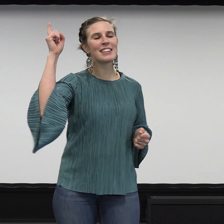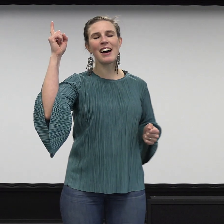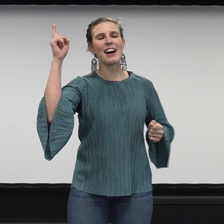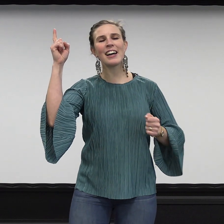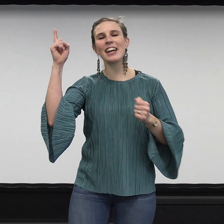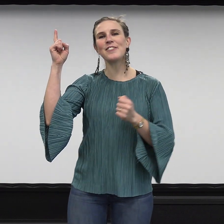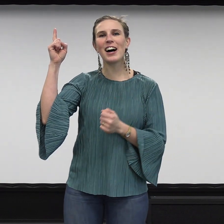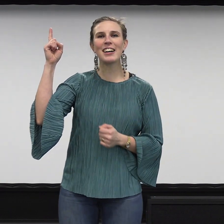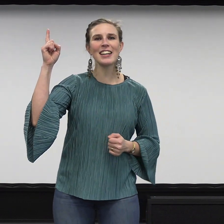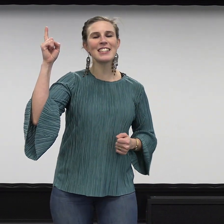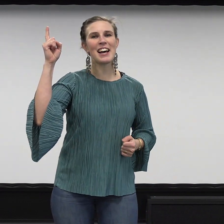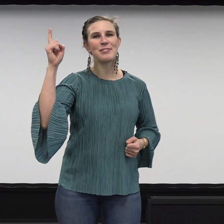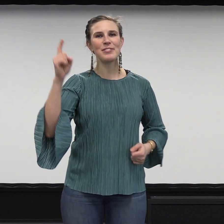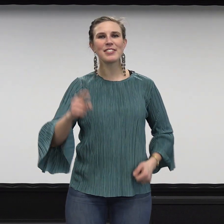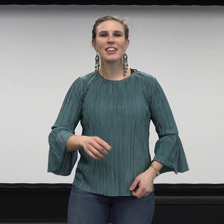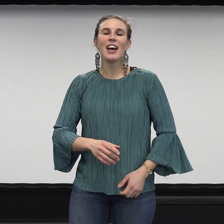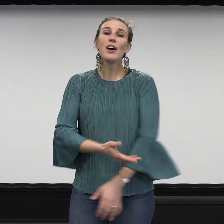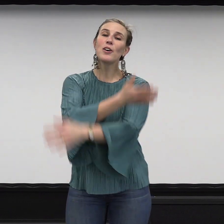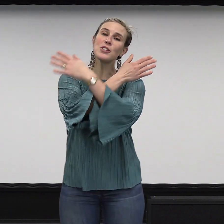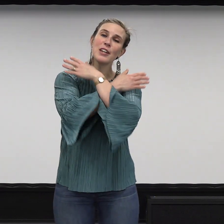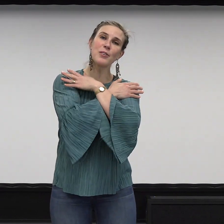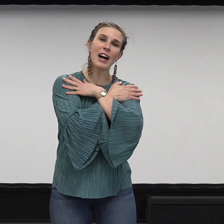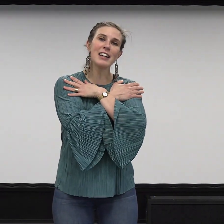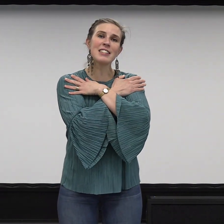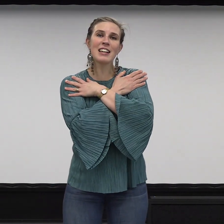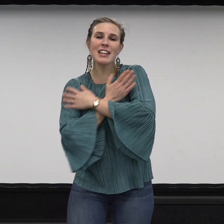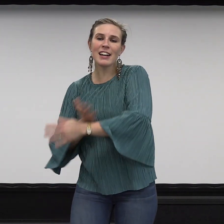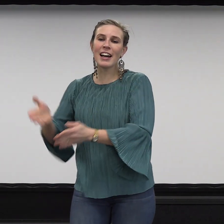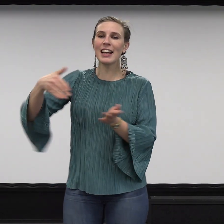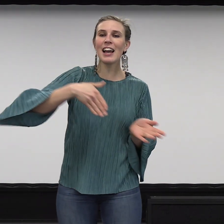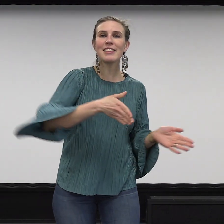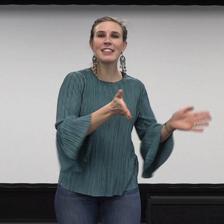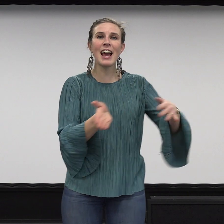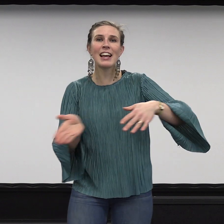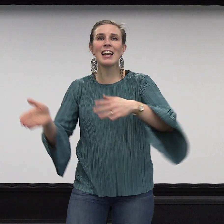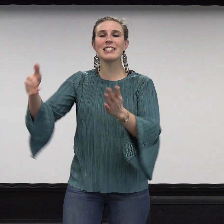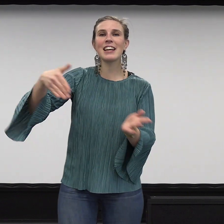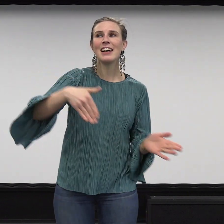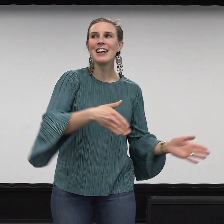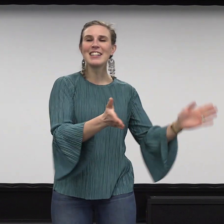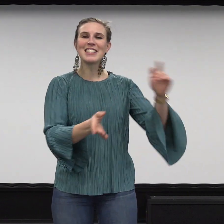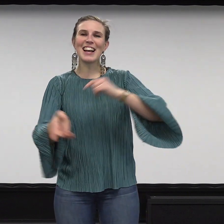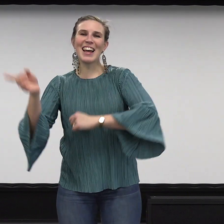taivaan isä on sinun kanssasi kaikilla teilläsi. Sillä